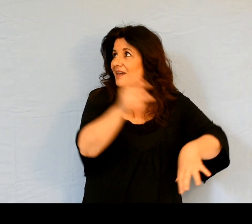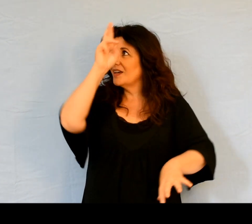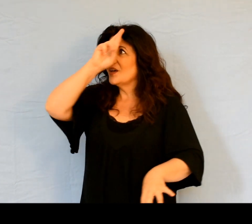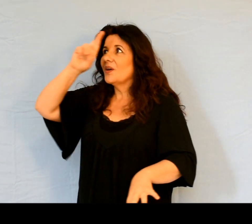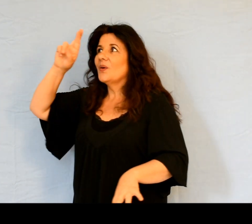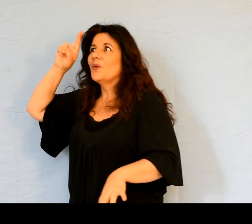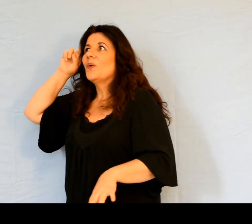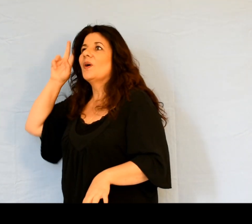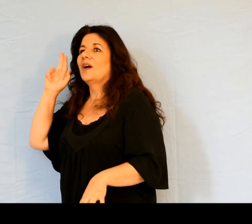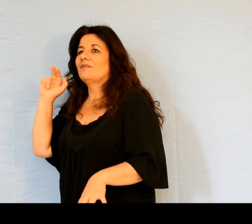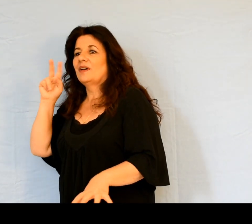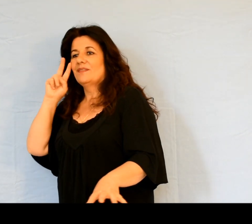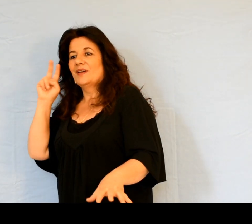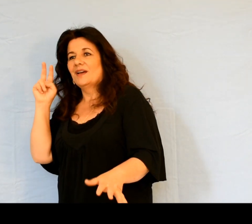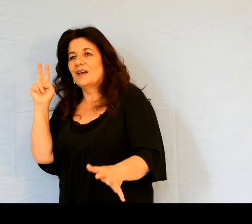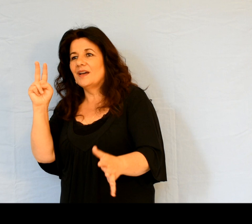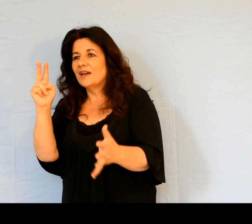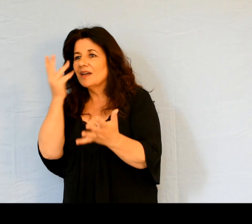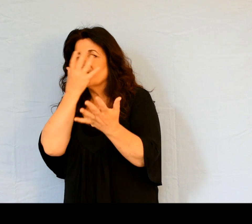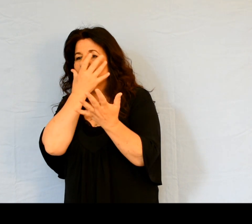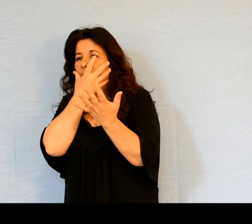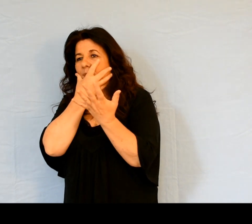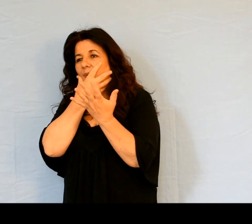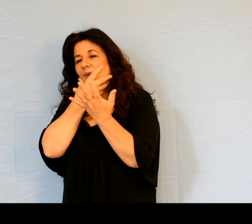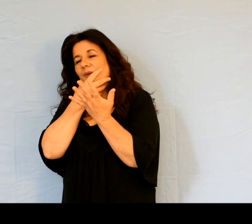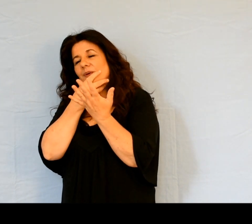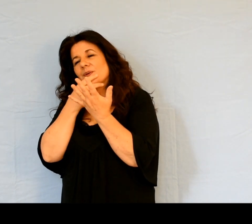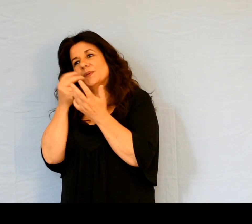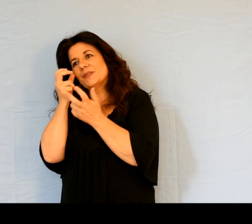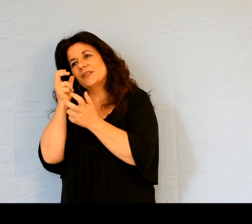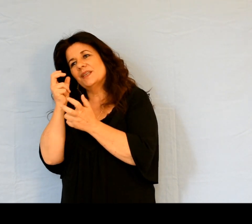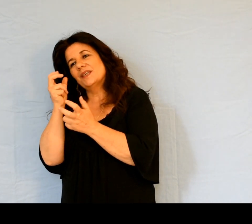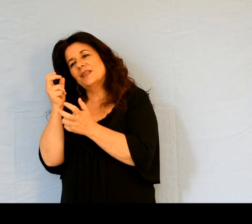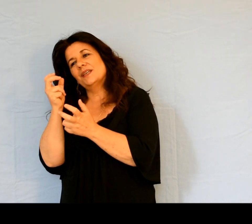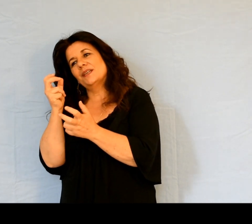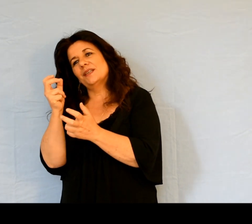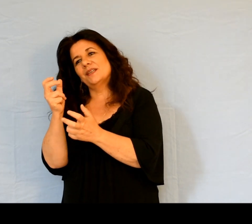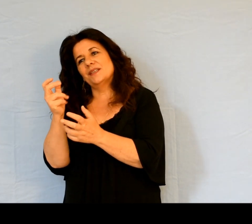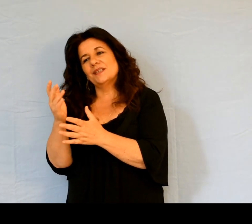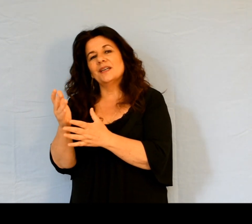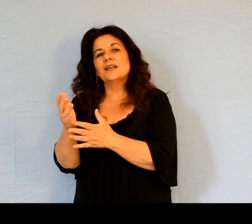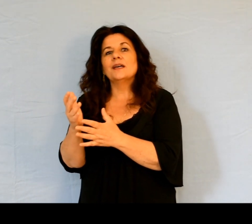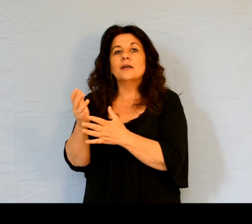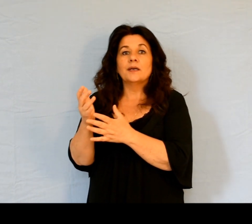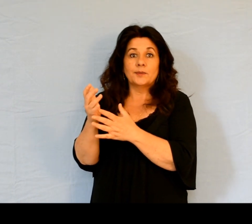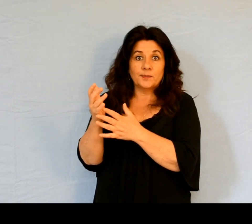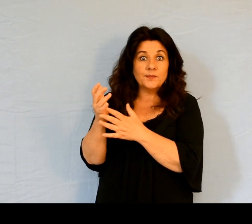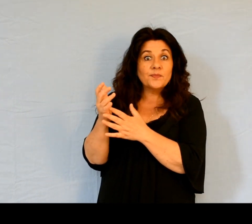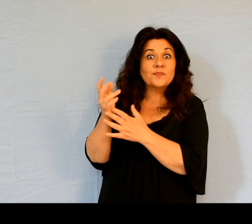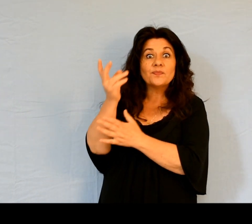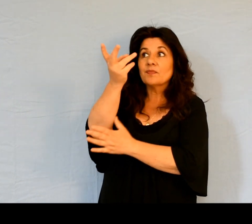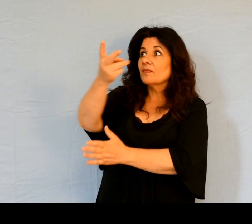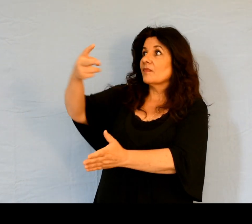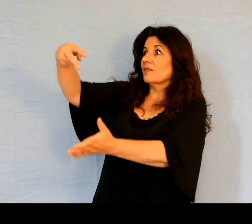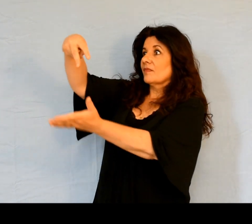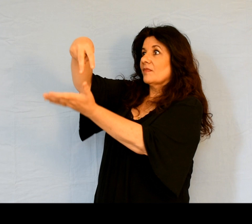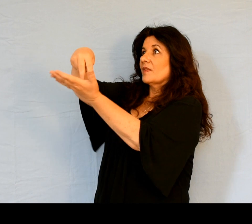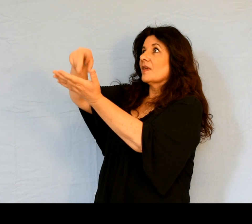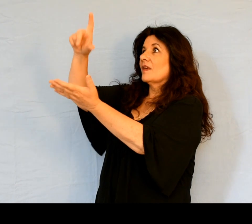Par ta beauté, debout à la droite du Seigneur,